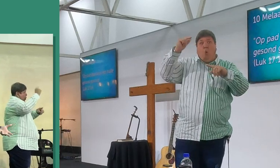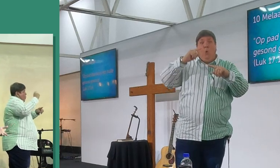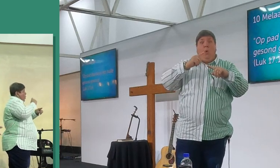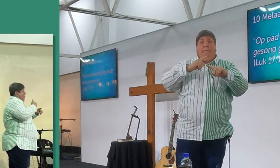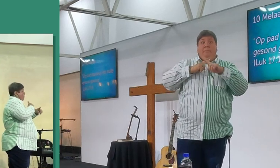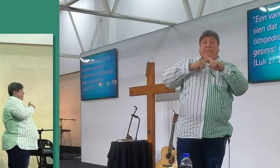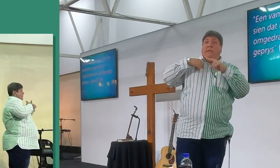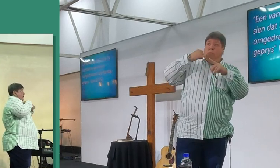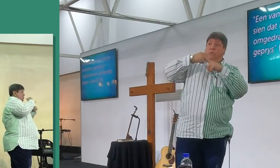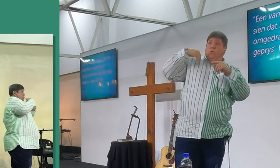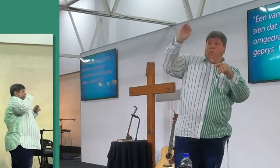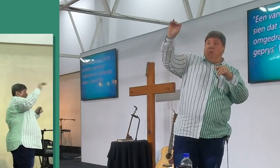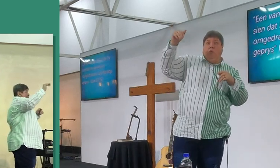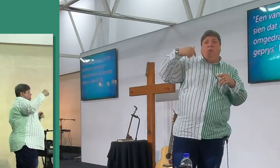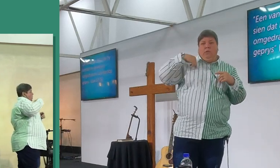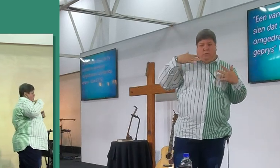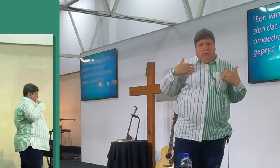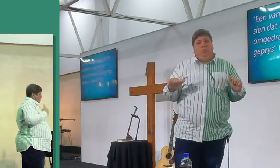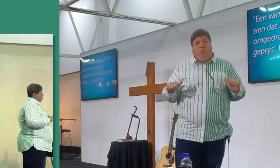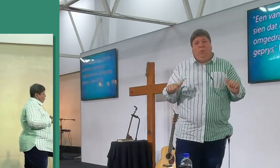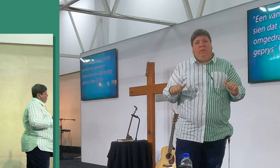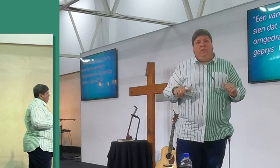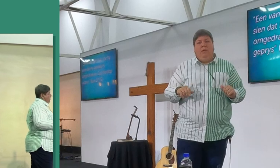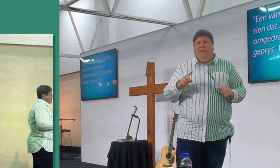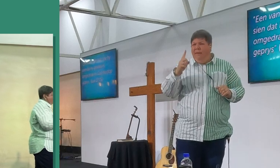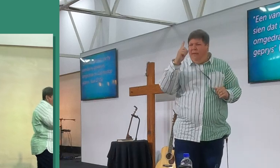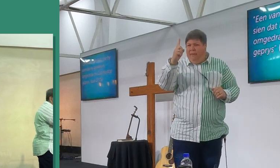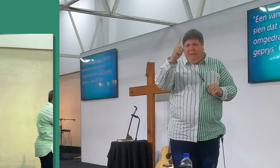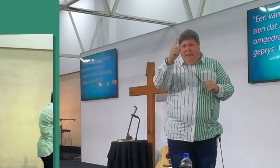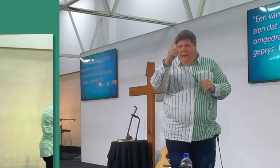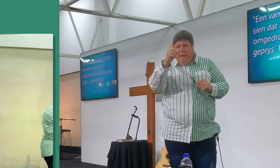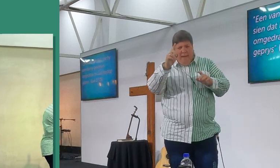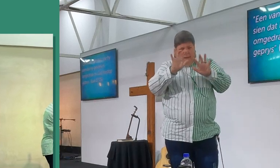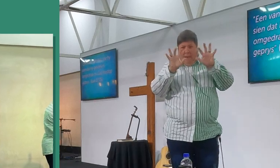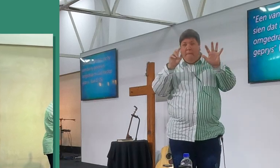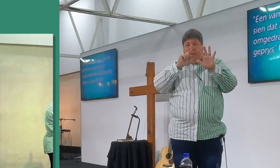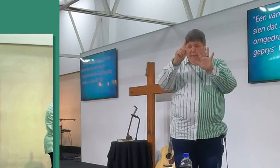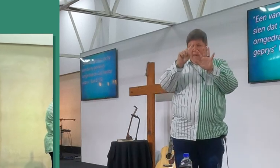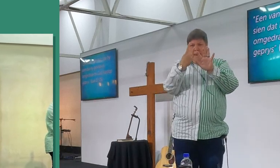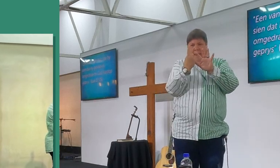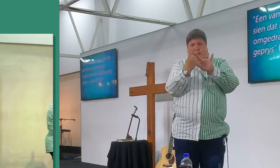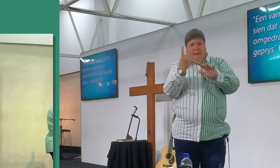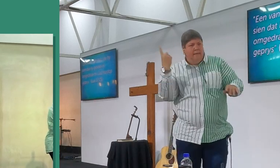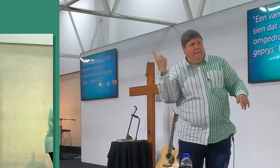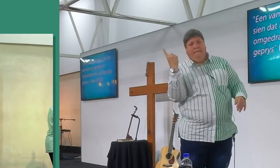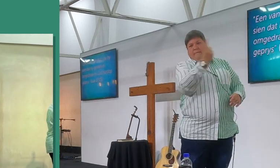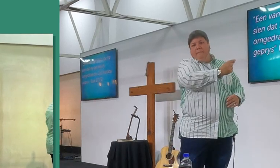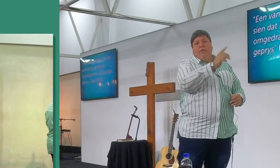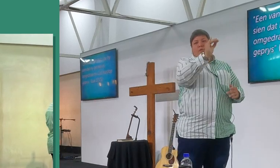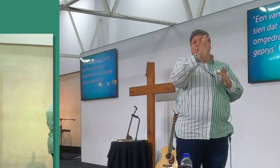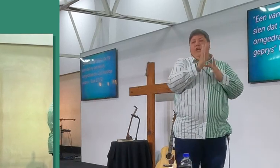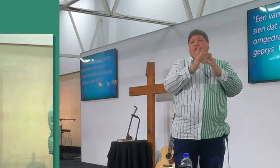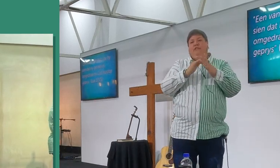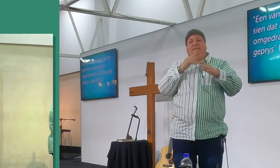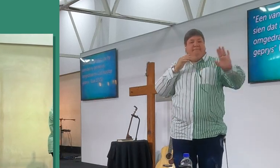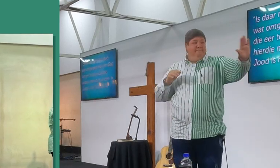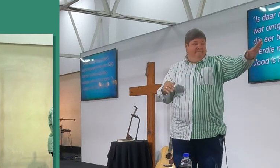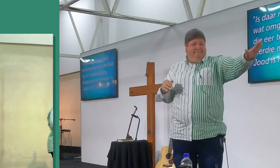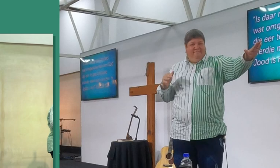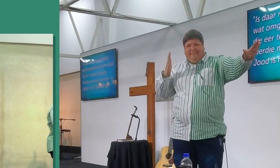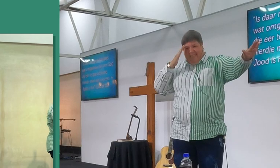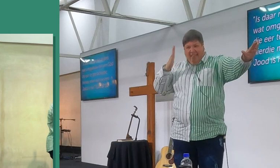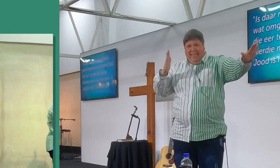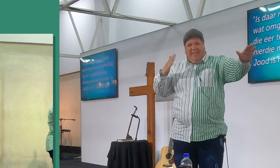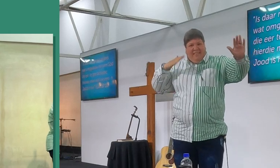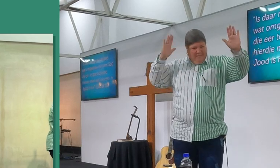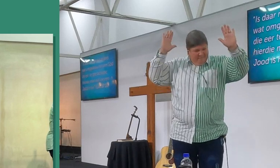aangaan met hulle leven, en daar, en daar, een van hulle, net een van hulle draai toe om, toe hy sien hy is gezond, en hy prijs die Heere, en hy gaan dankie Heere,